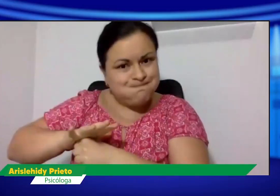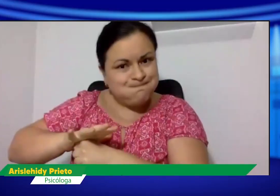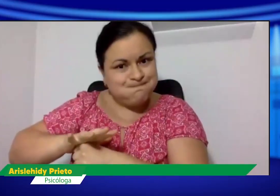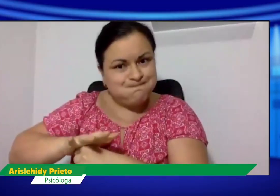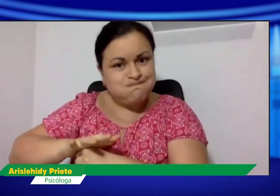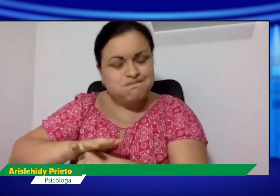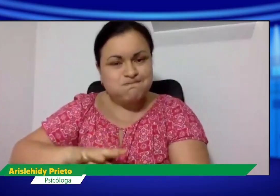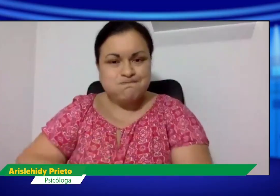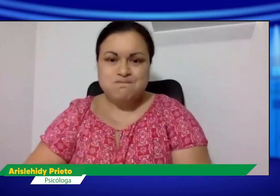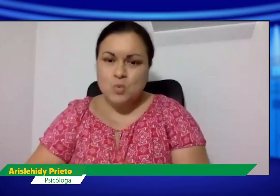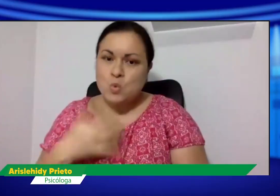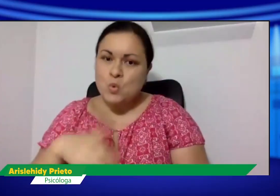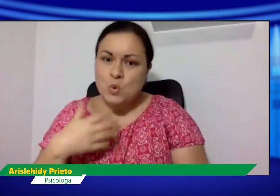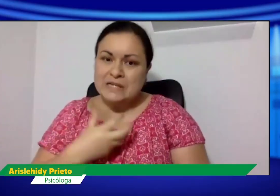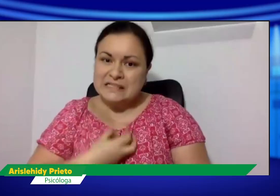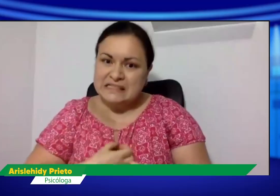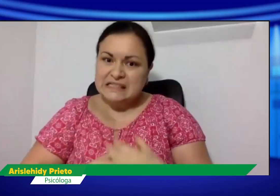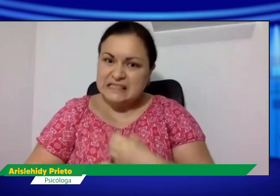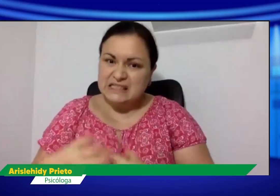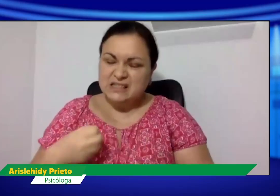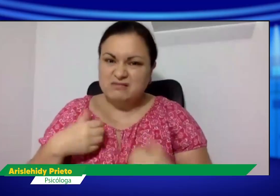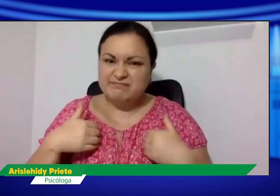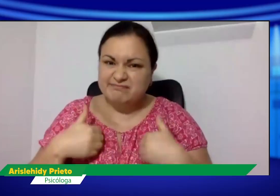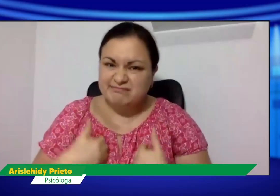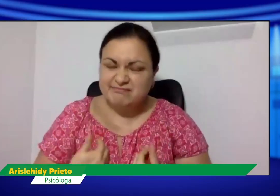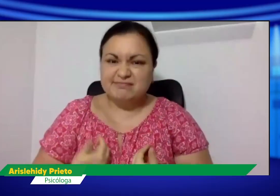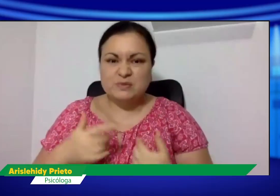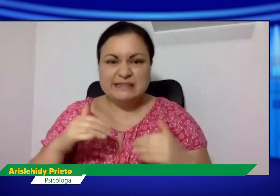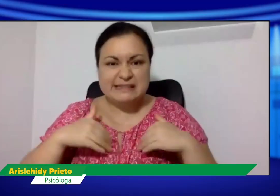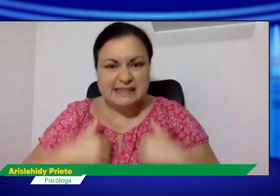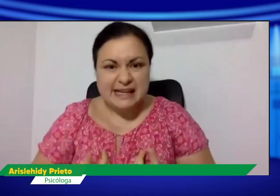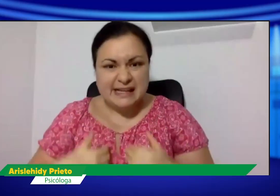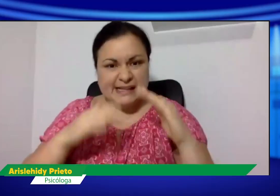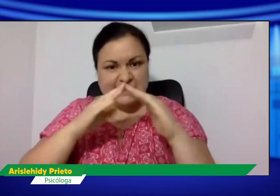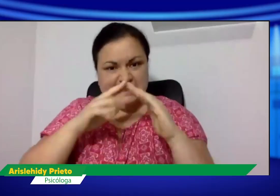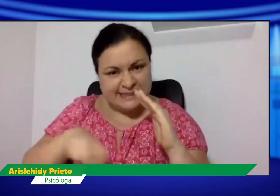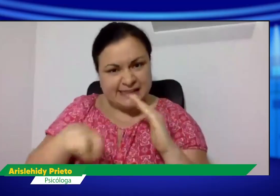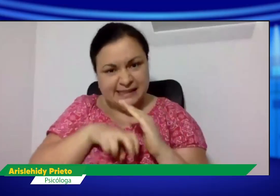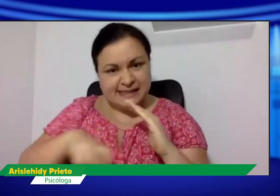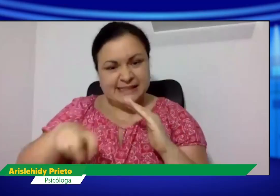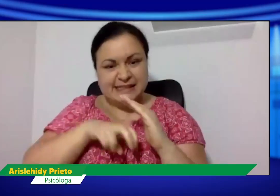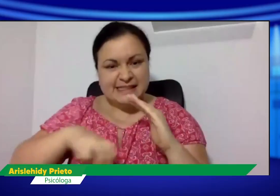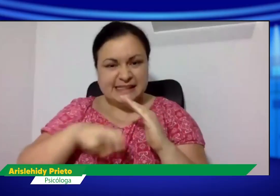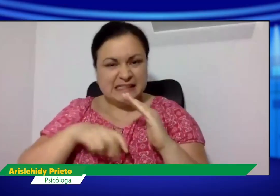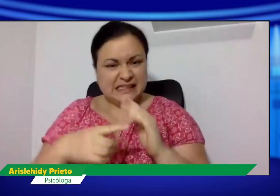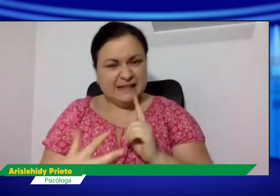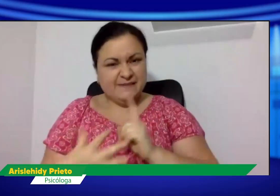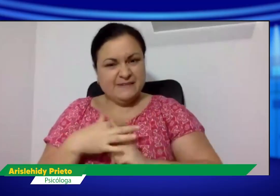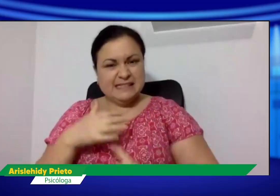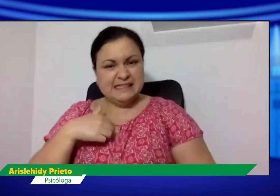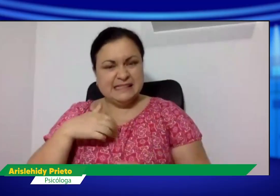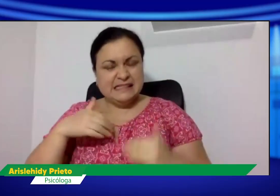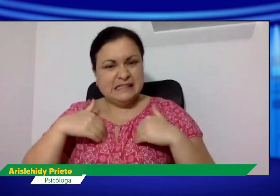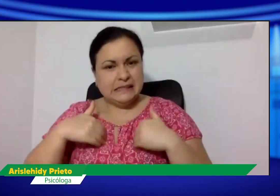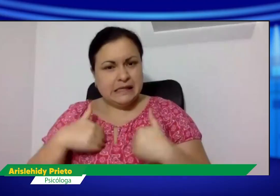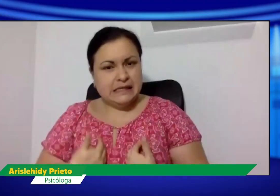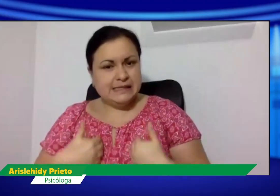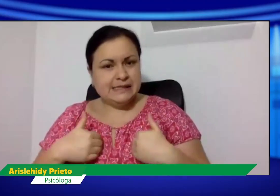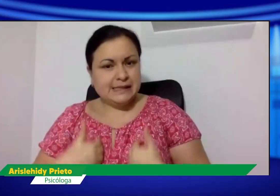una presión también en el cerebro por estar frente a una pantalla, y ahí hay tristeza, hay cansancio. Estar en la casa y solo moverse dentro de la